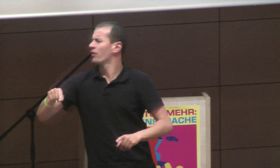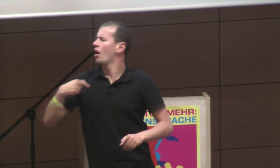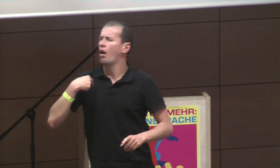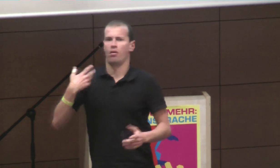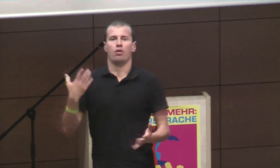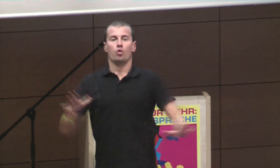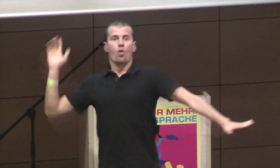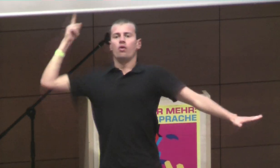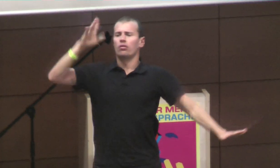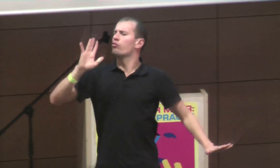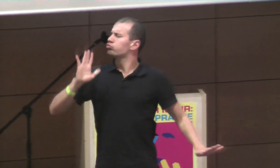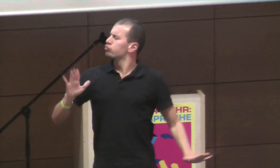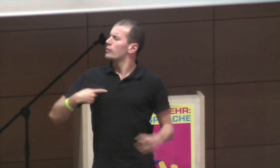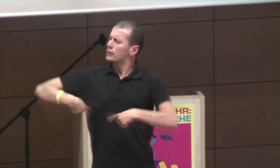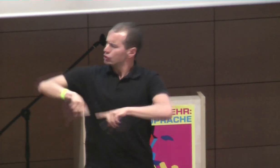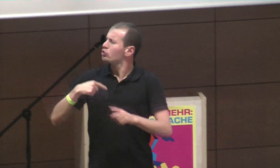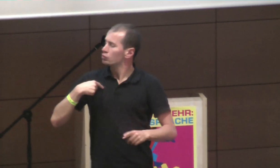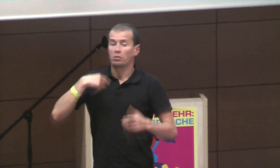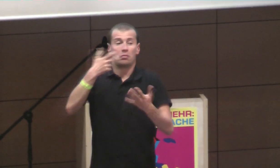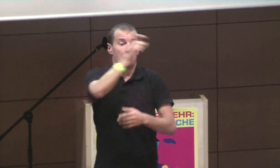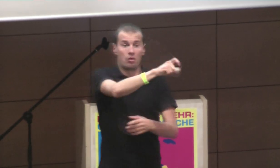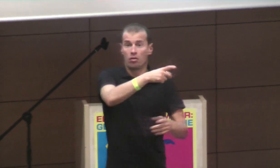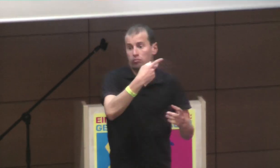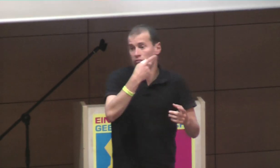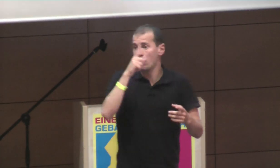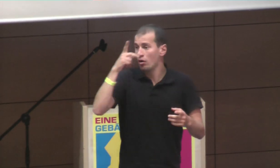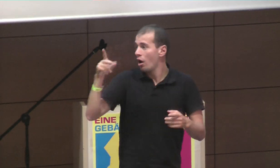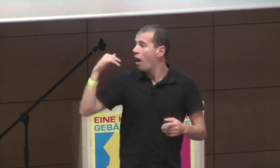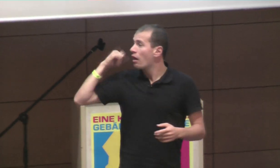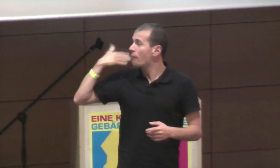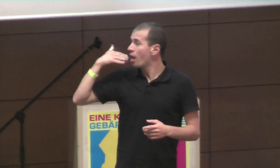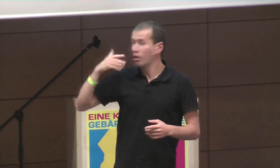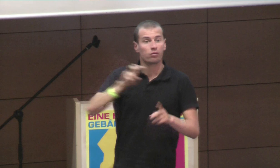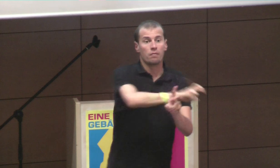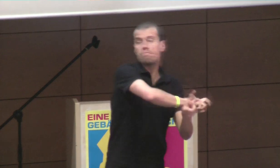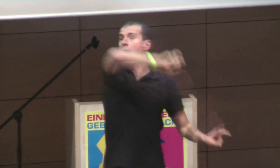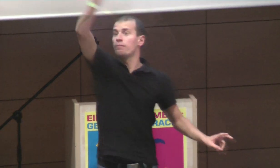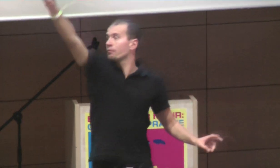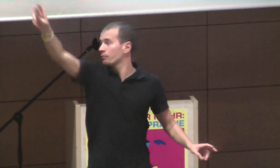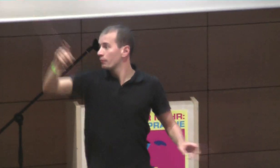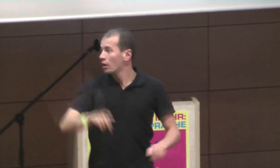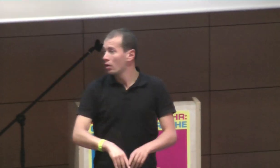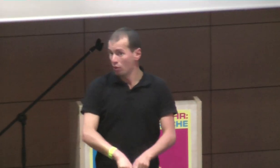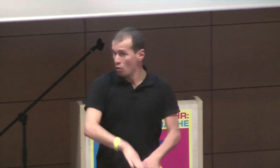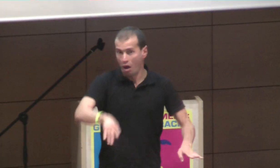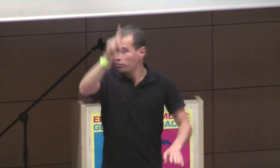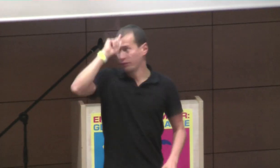haben, und, äh, die haben mir dann sozusagen empfohlen, auch mich, ähm, im Bezirk, äh, quasi das